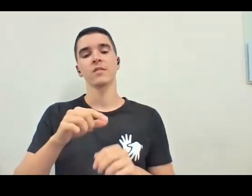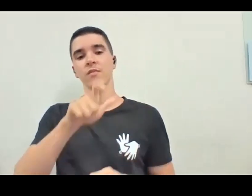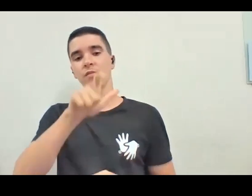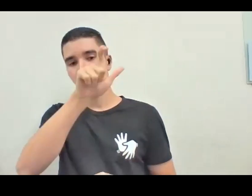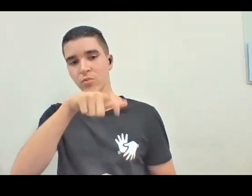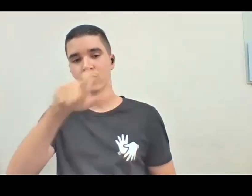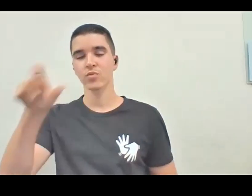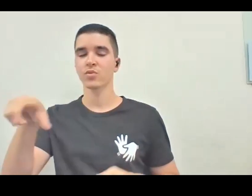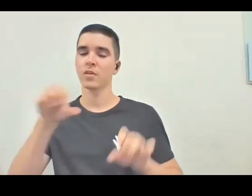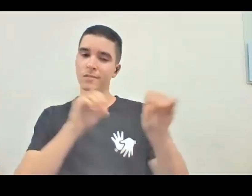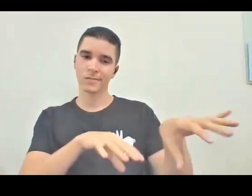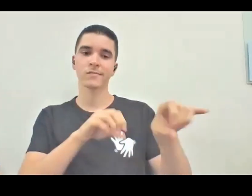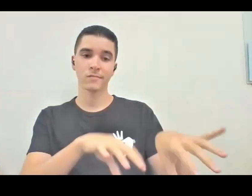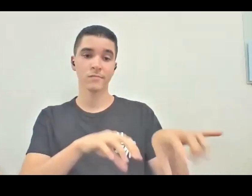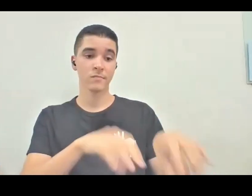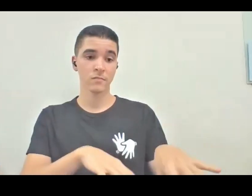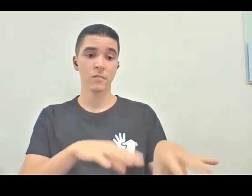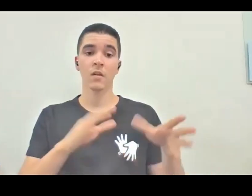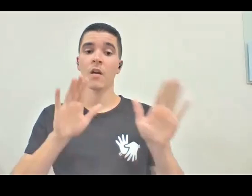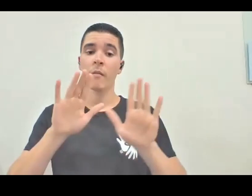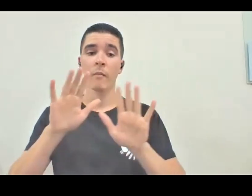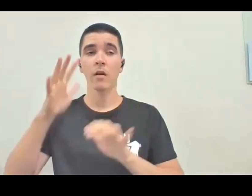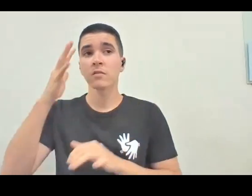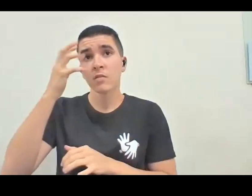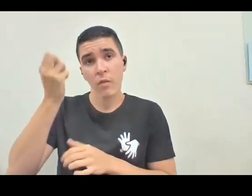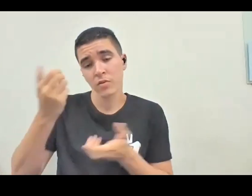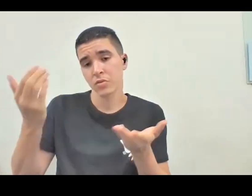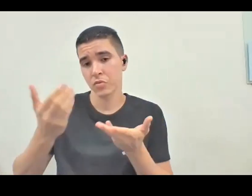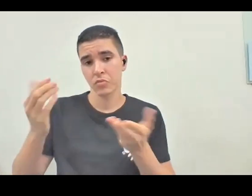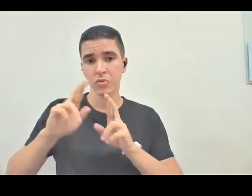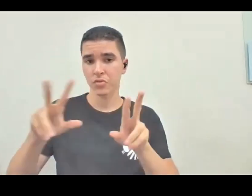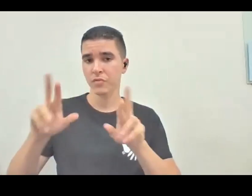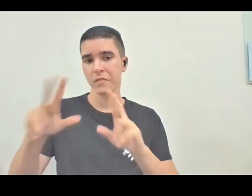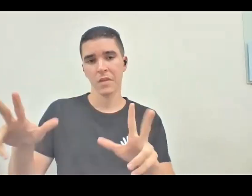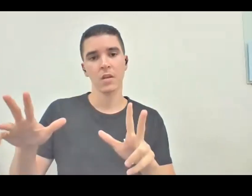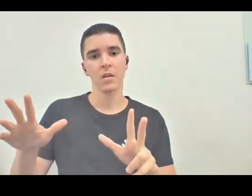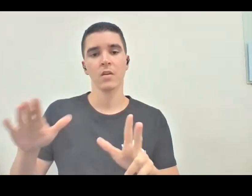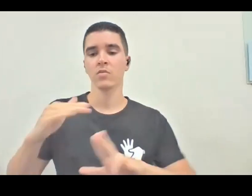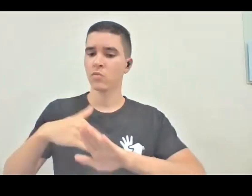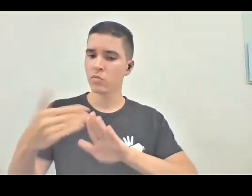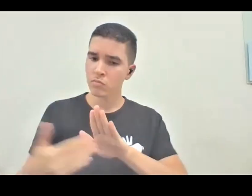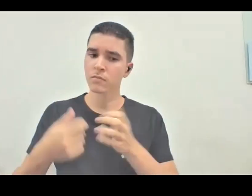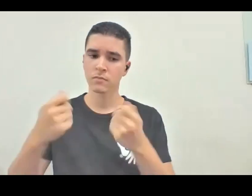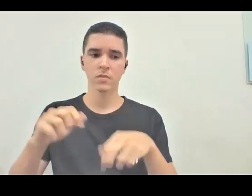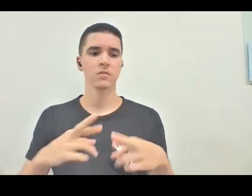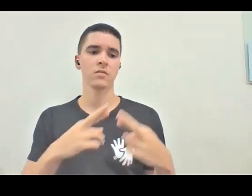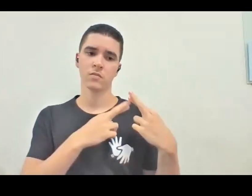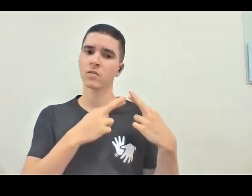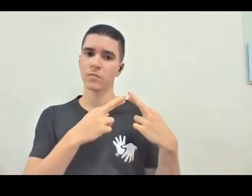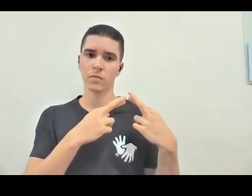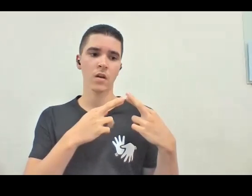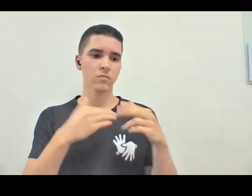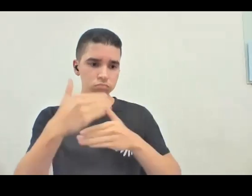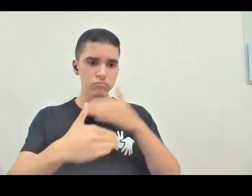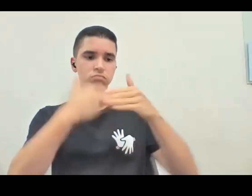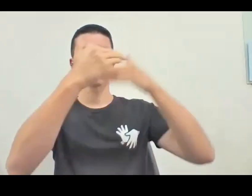mas eu acho que hoje é uma outra realidade, hoje todo mundo tem que se responsabilizar por desenvolver